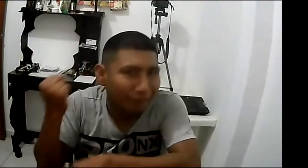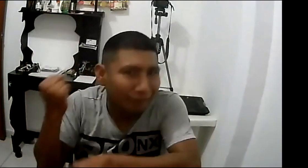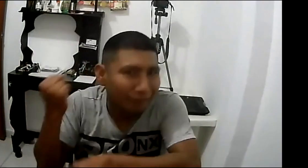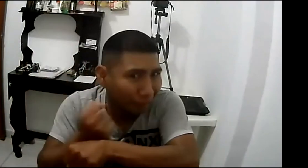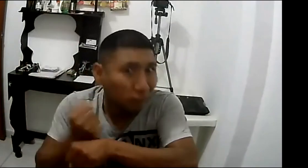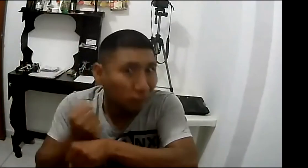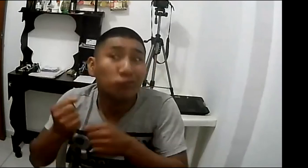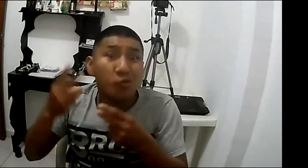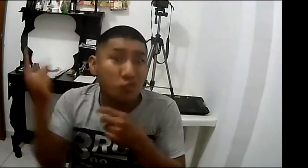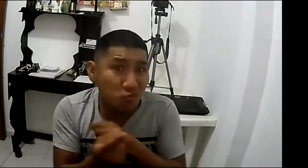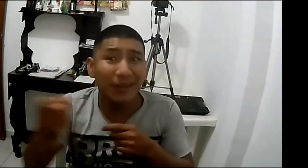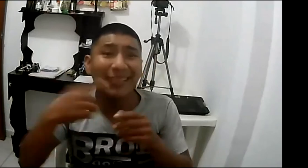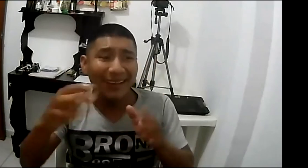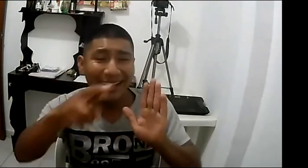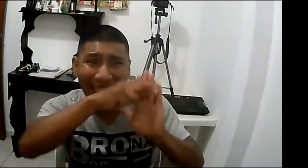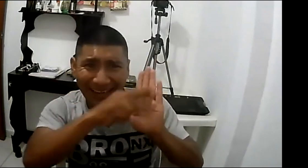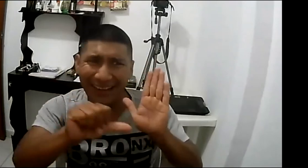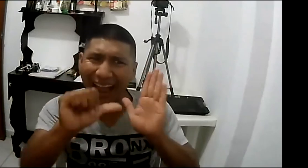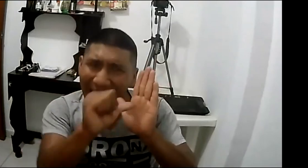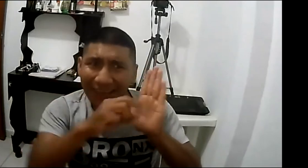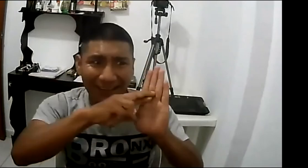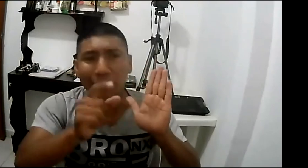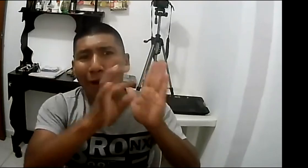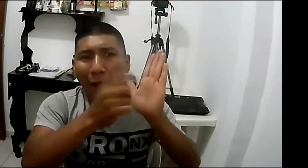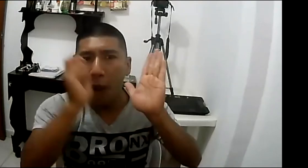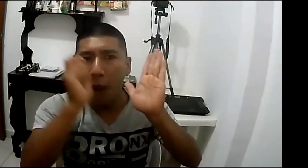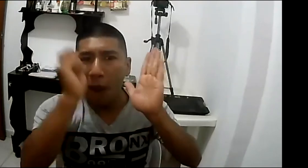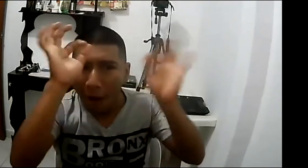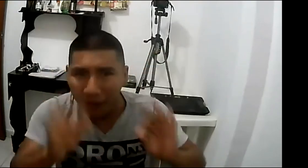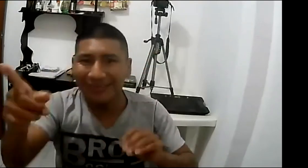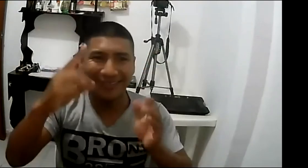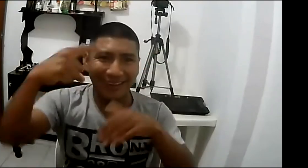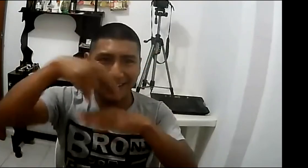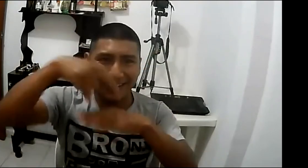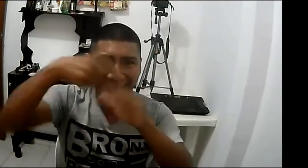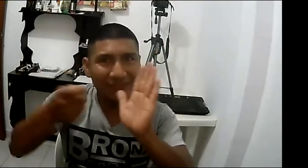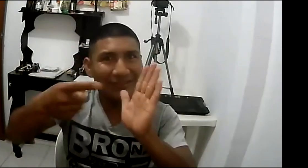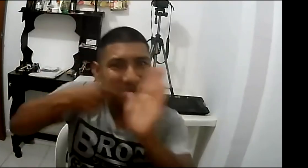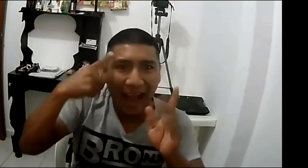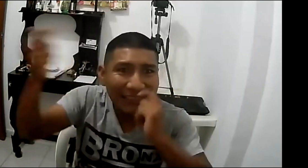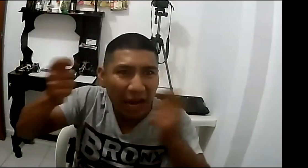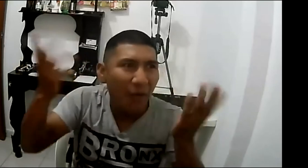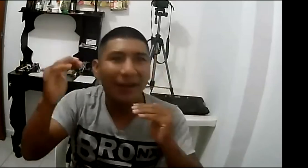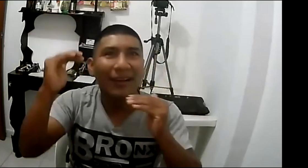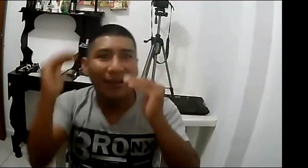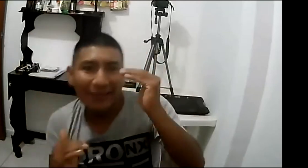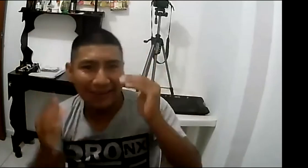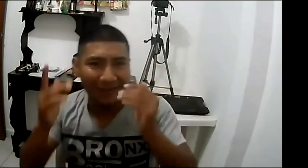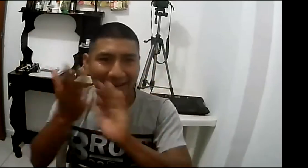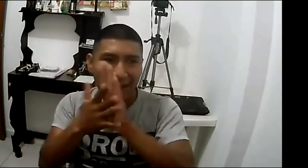hacer es un trabajo comprometido que es podamos hacer nosotros que y que desde la normatividad y desde todos los ajustes que se puedan